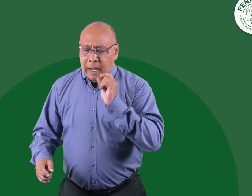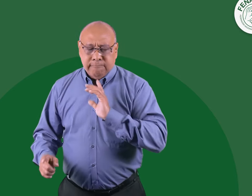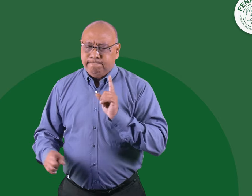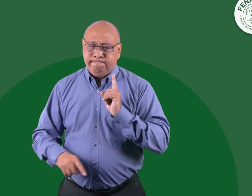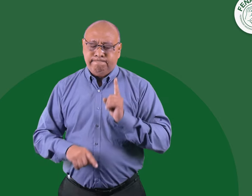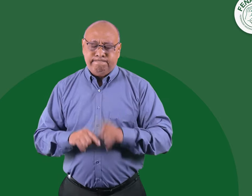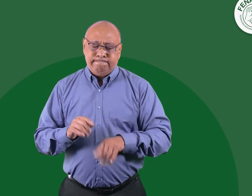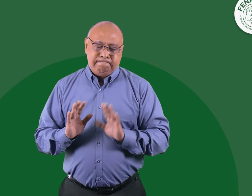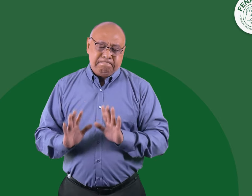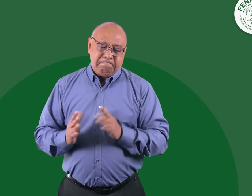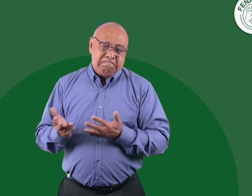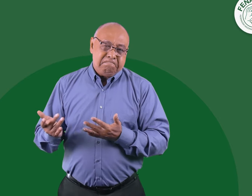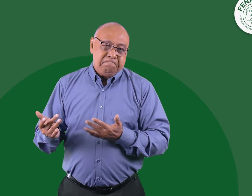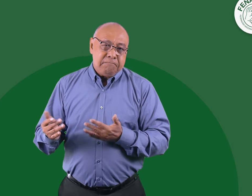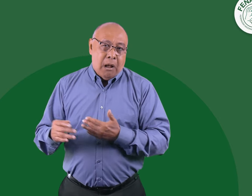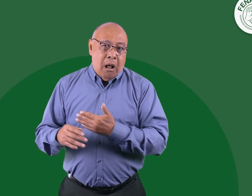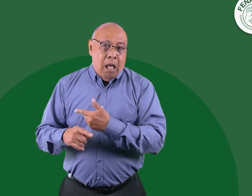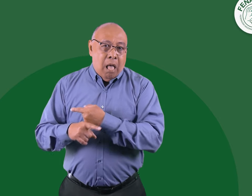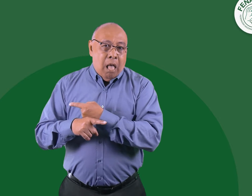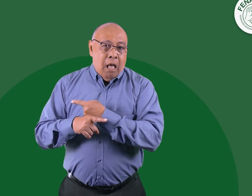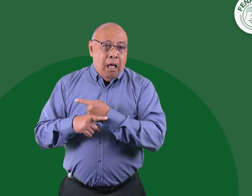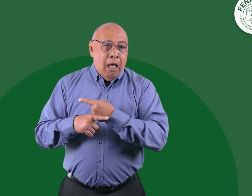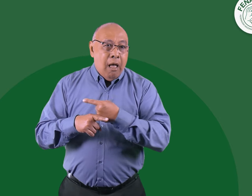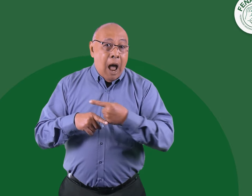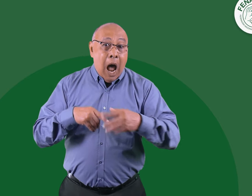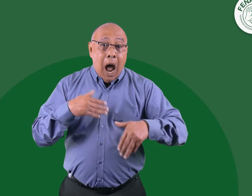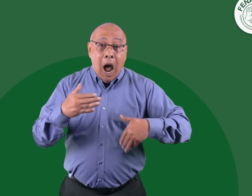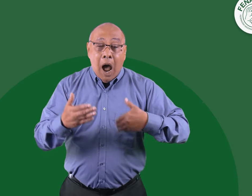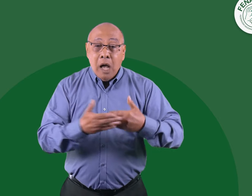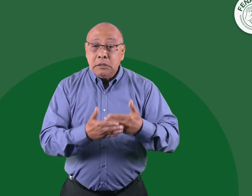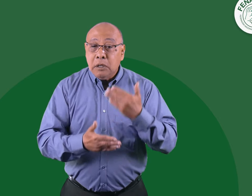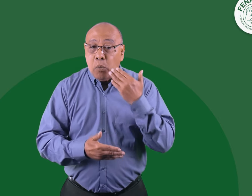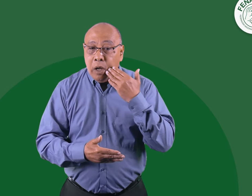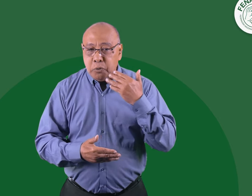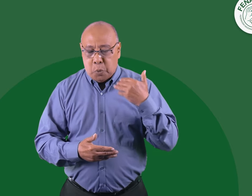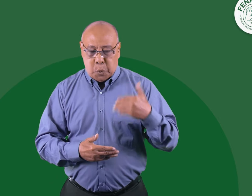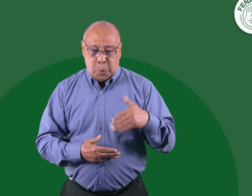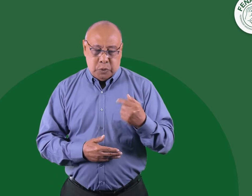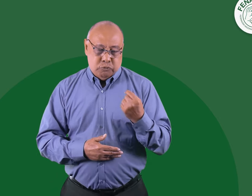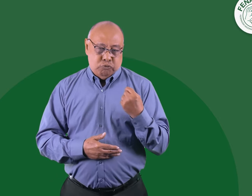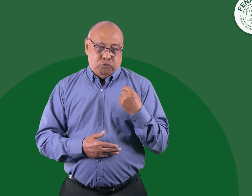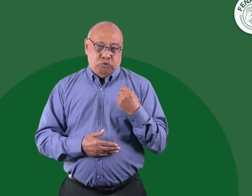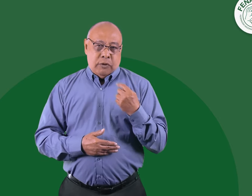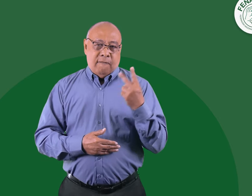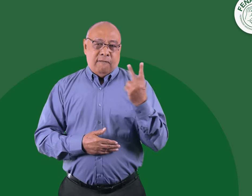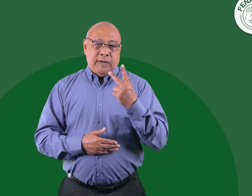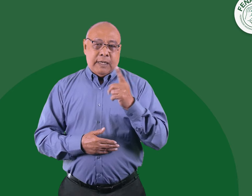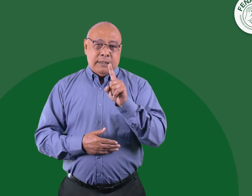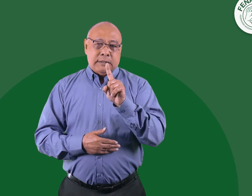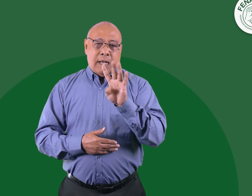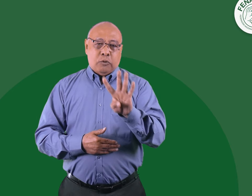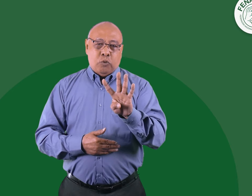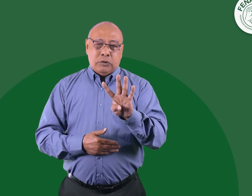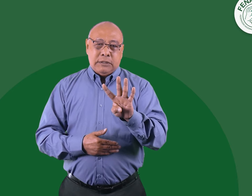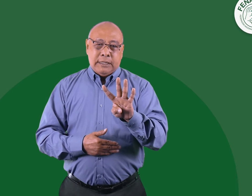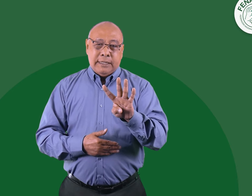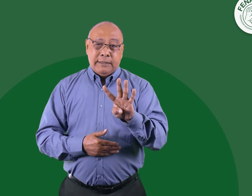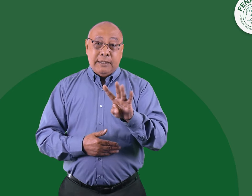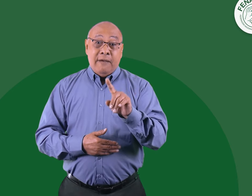no podíamos dirigirnos al ministerio. Tuvimos que esperar toda la semana y hasta el 14 de junio, viernes, a las 7